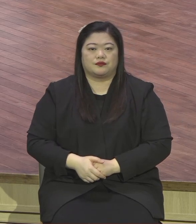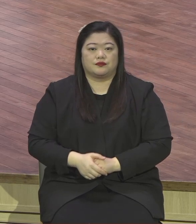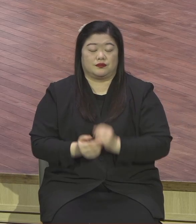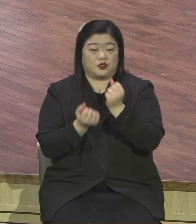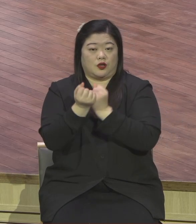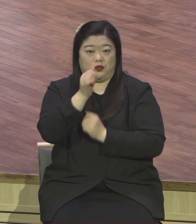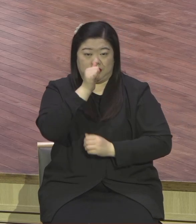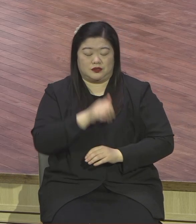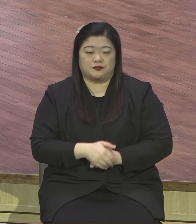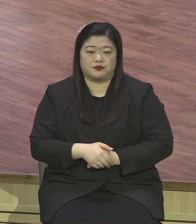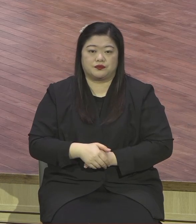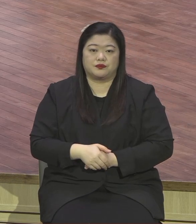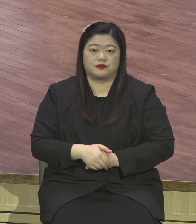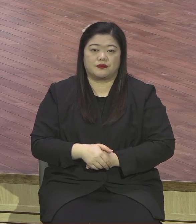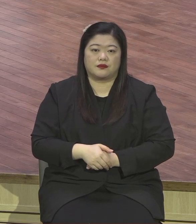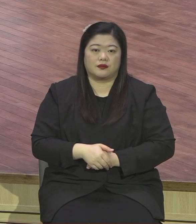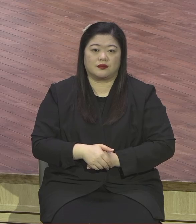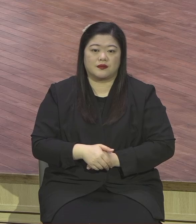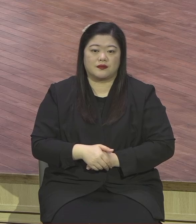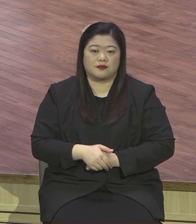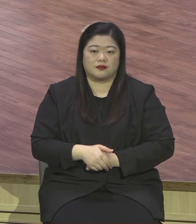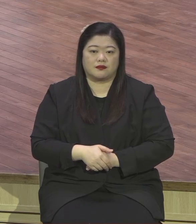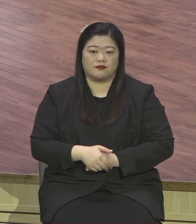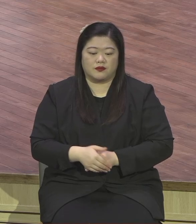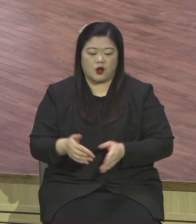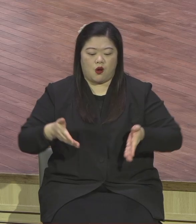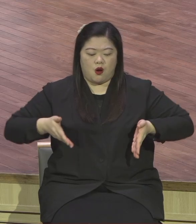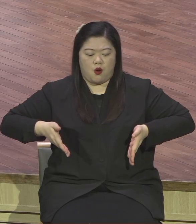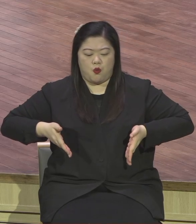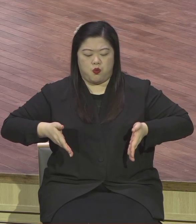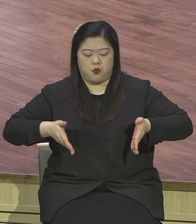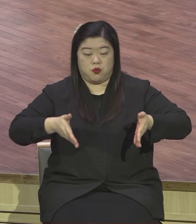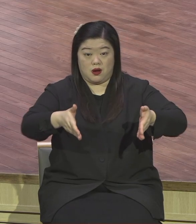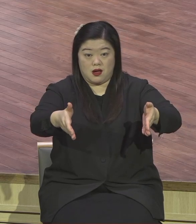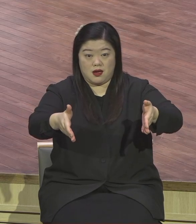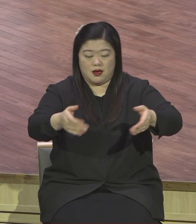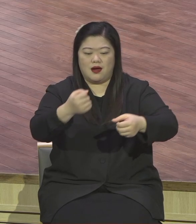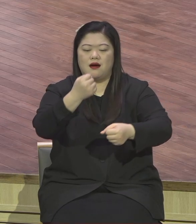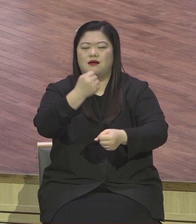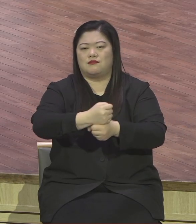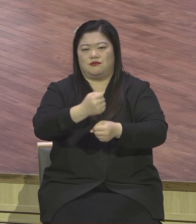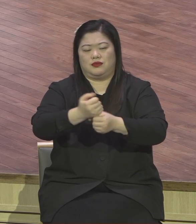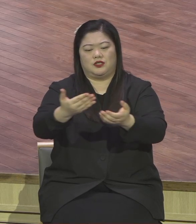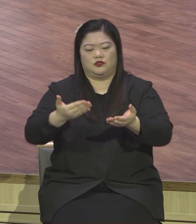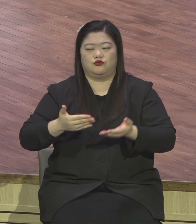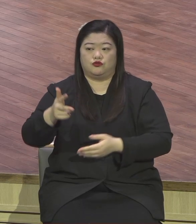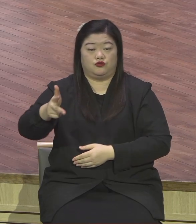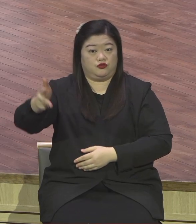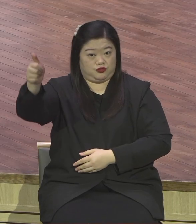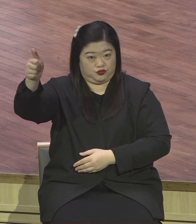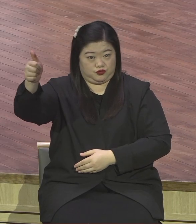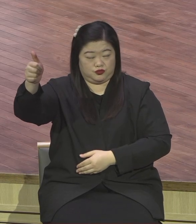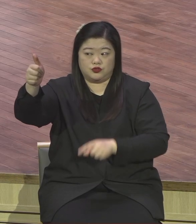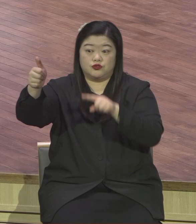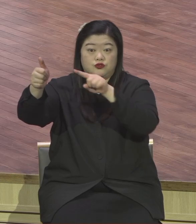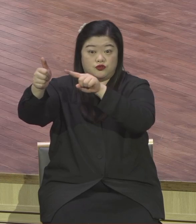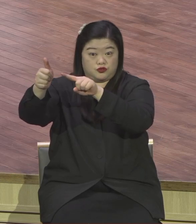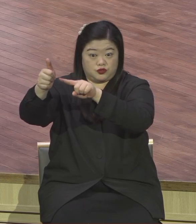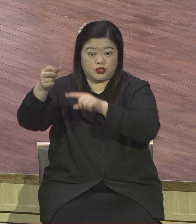만드시는 주 웨이메이크 큰 기적을 일으키시는 미라클 워크